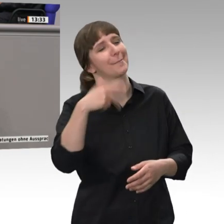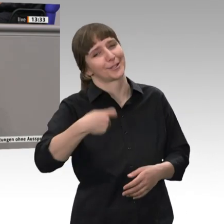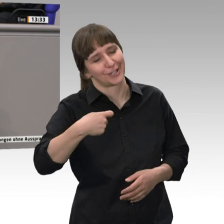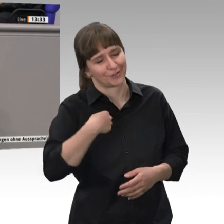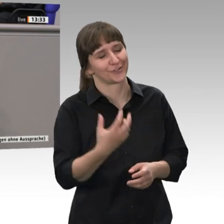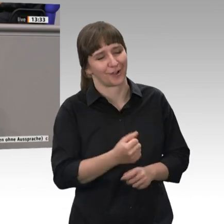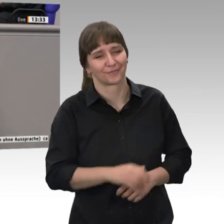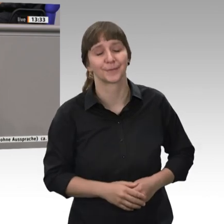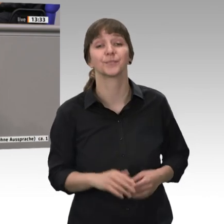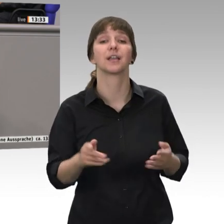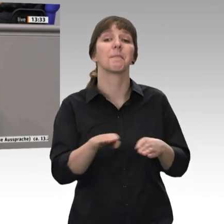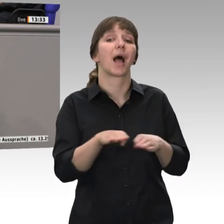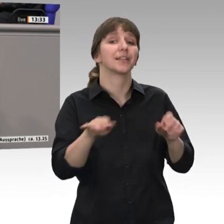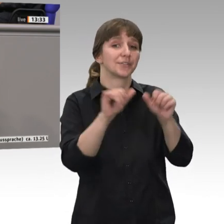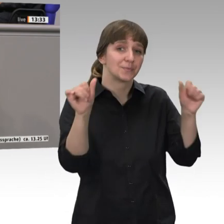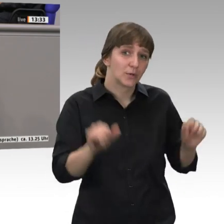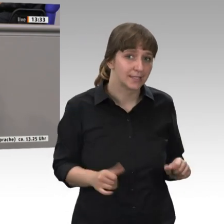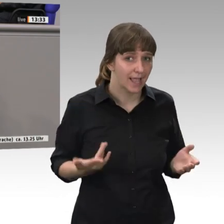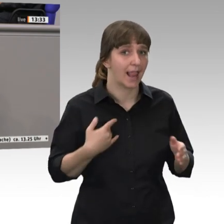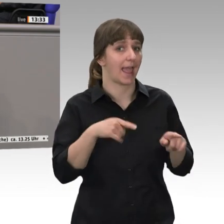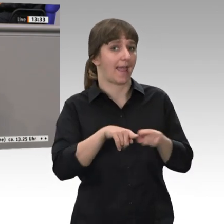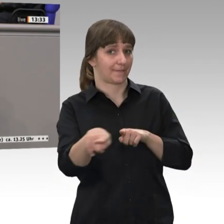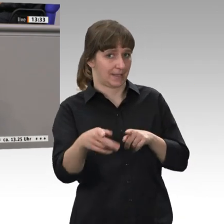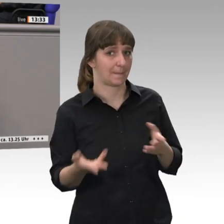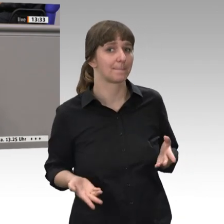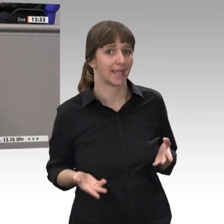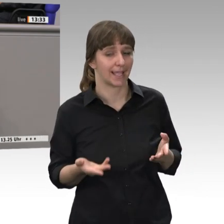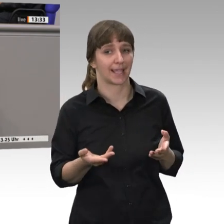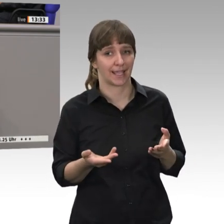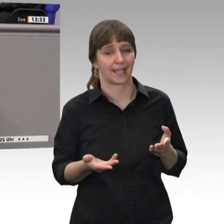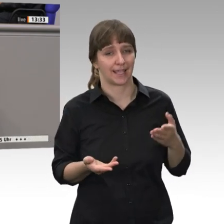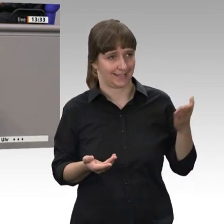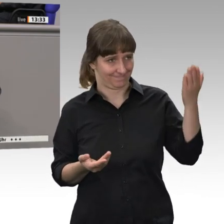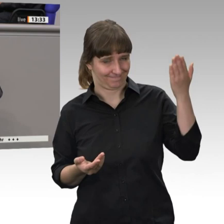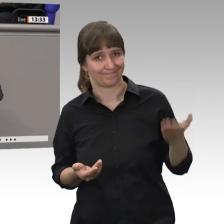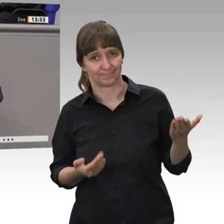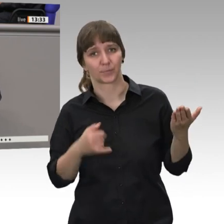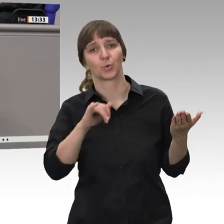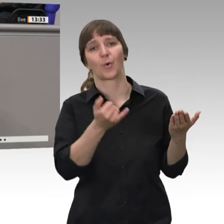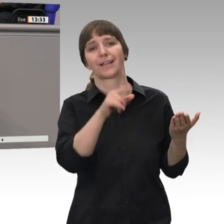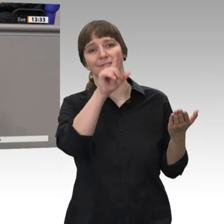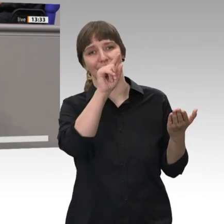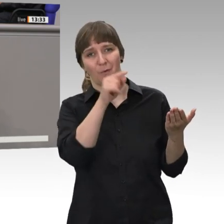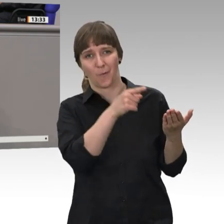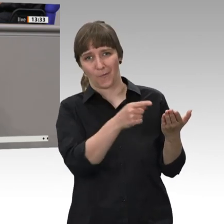Das Basismodell der FDP war dafür bezeichnend, dass Johannes Vogel wiederum nicht versucht zu erklären.